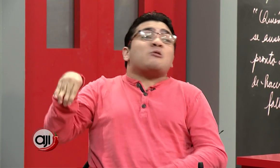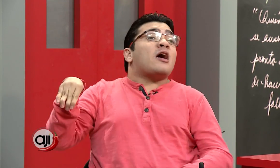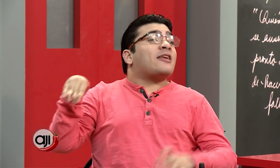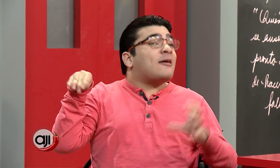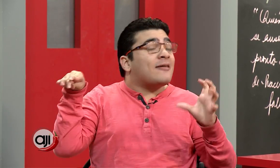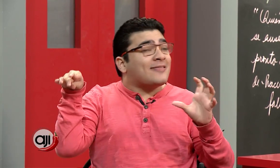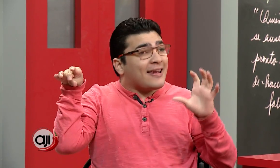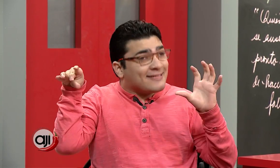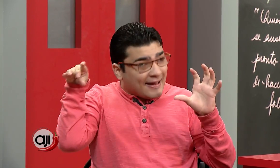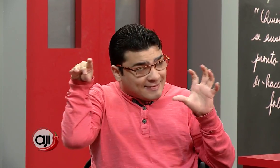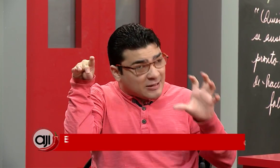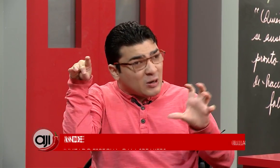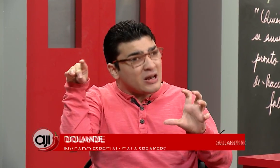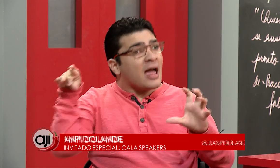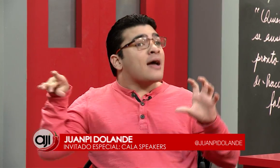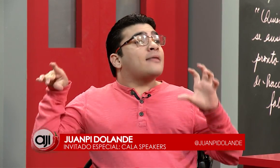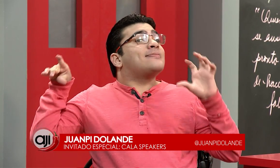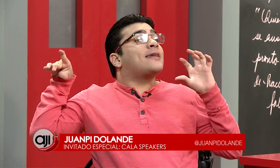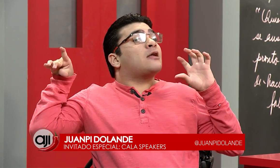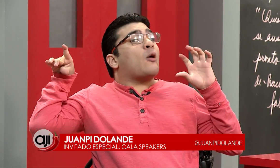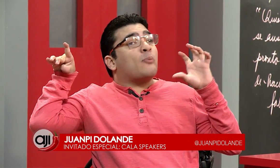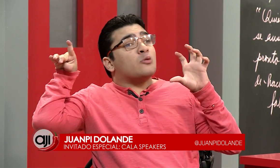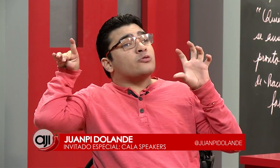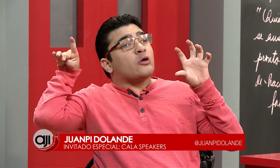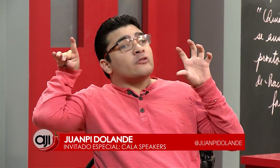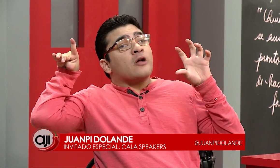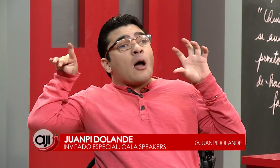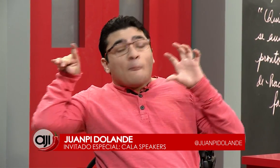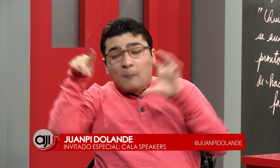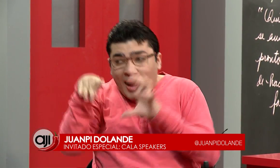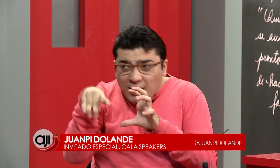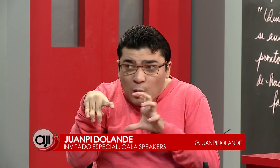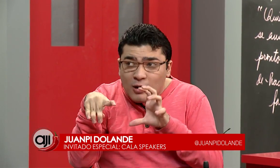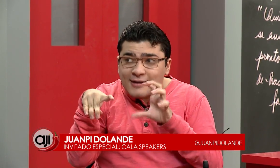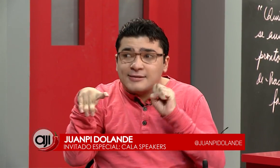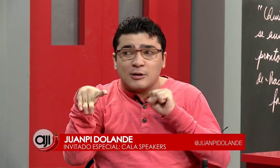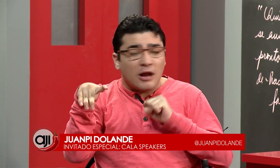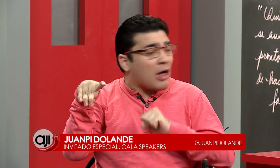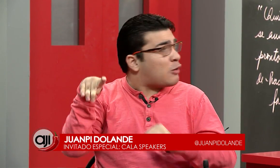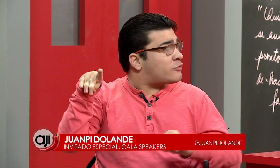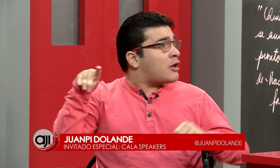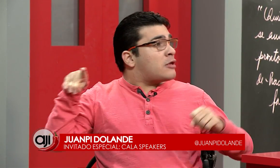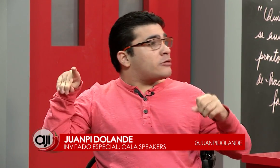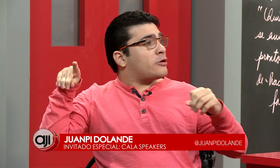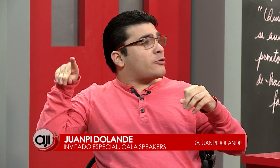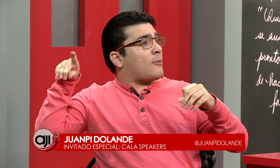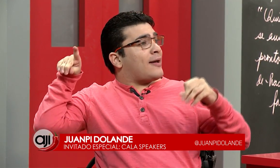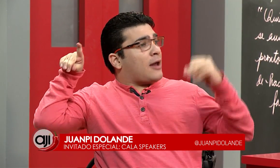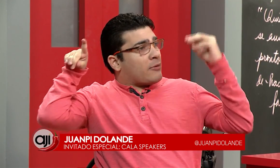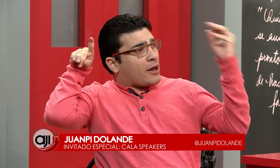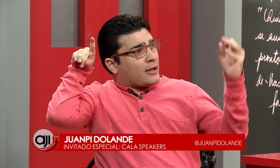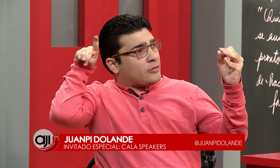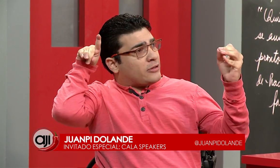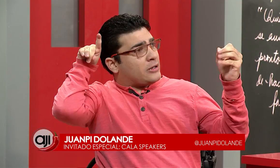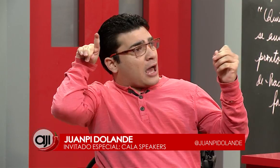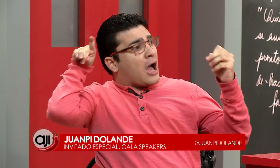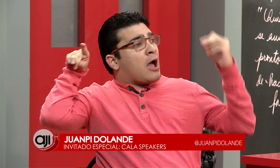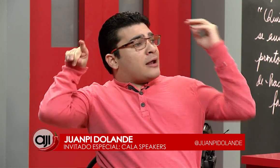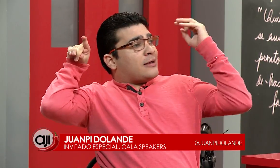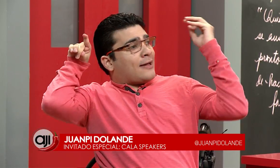una revitalización de los puntos más congestionados de nuestro país. La vía argentina, la